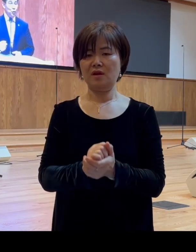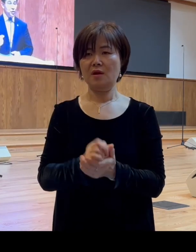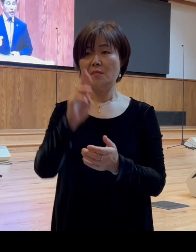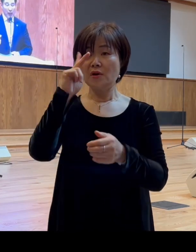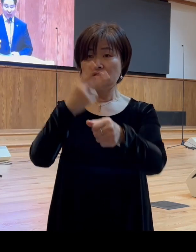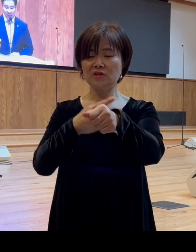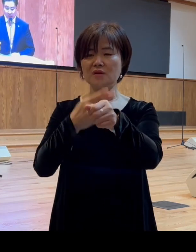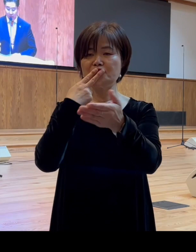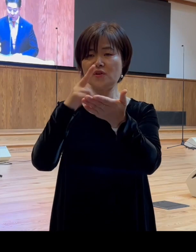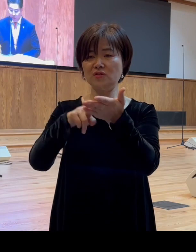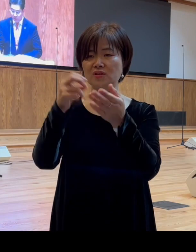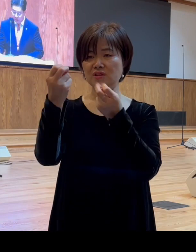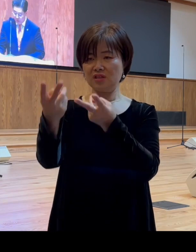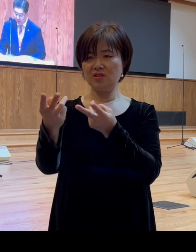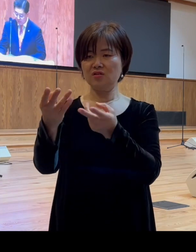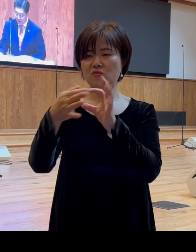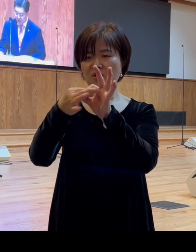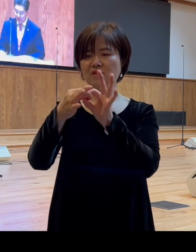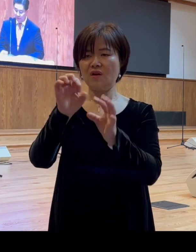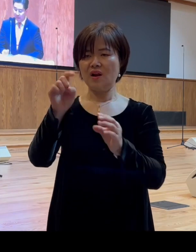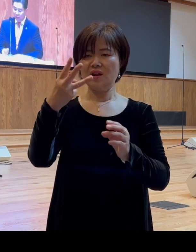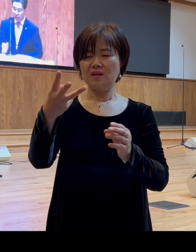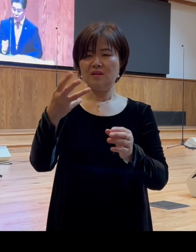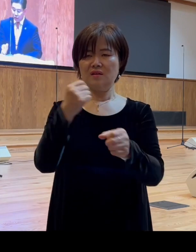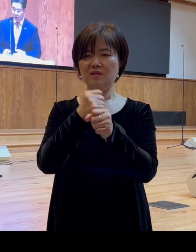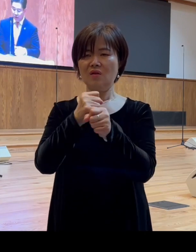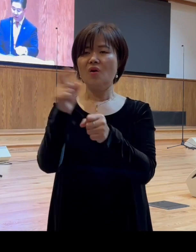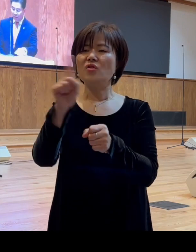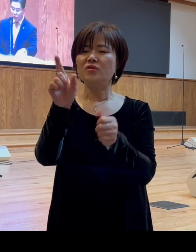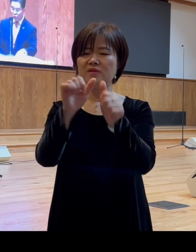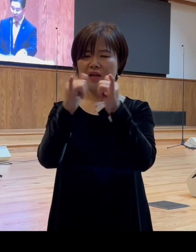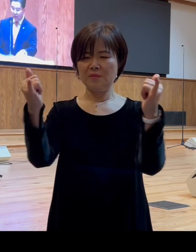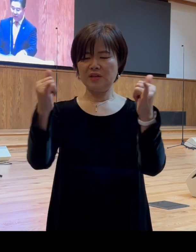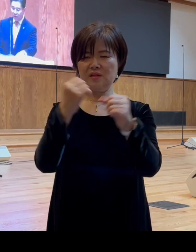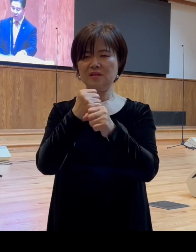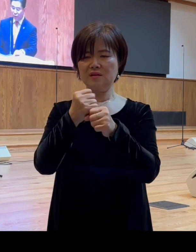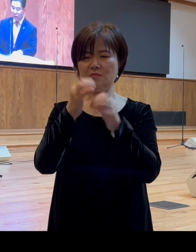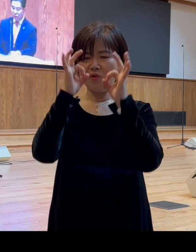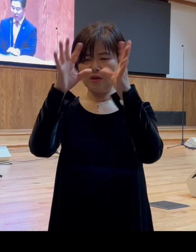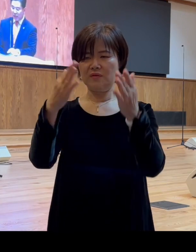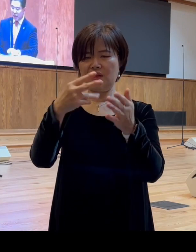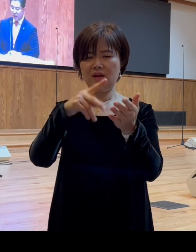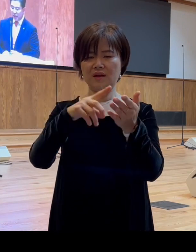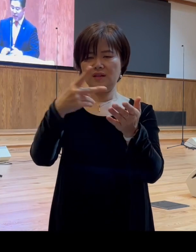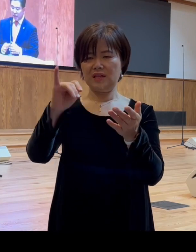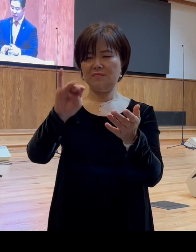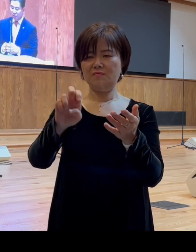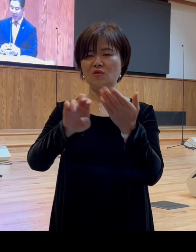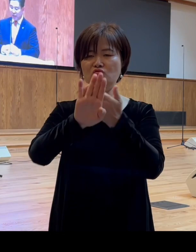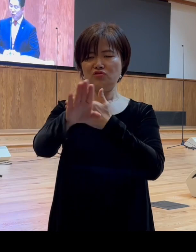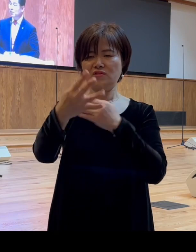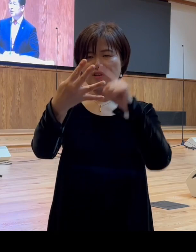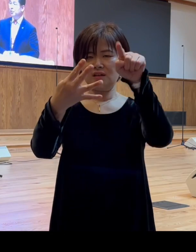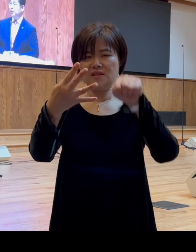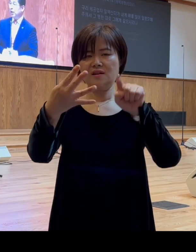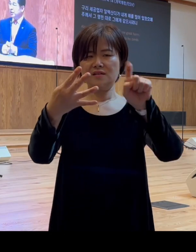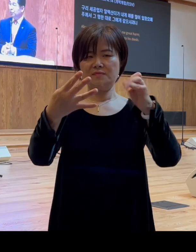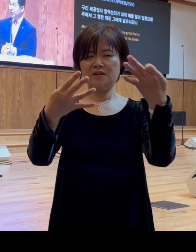알렉산더가 어떤 사람인지 우리가 추정을 해볼 수 있는데요 디모데우서 4장 14절 말씀입니다 같이 한번 읽겠습니다